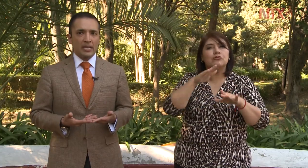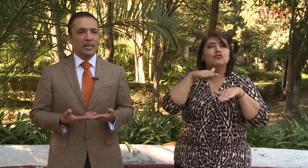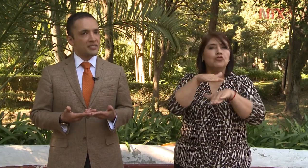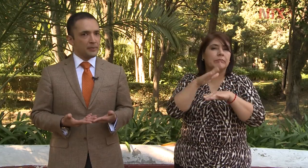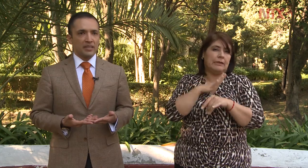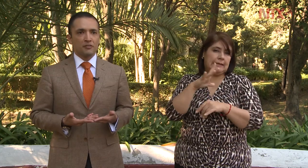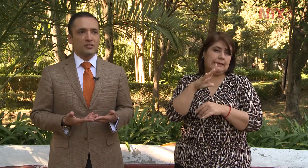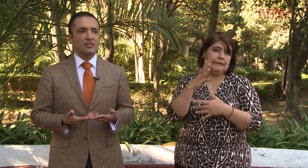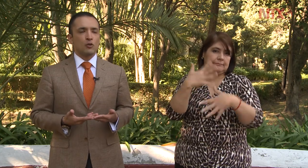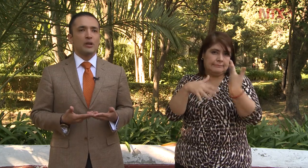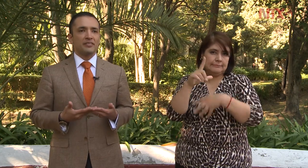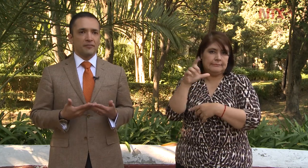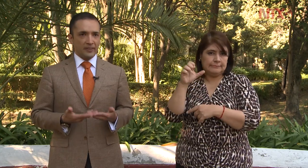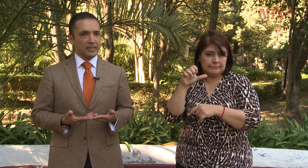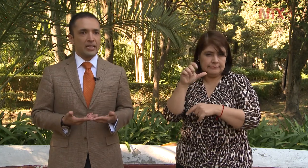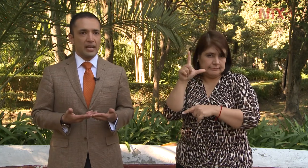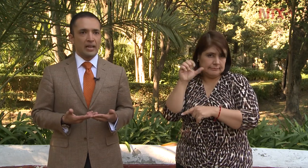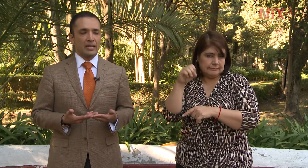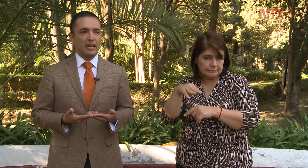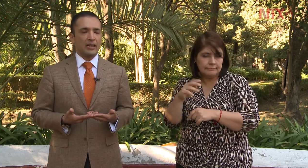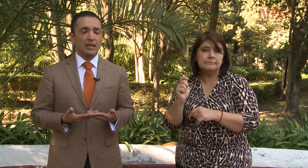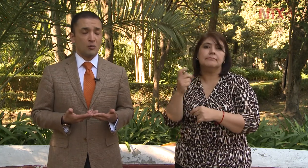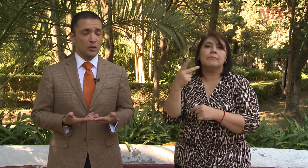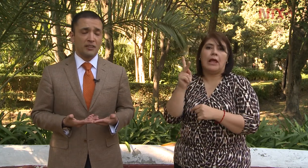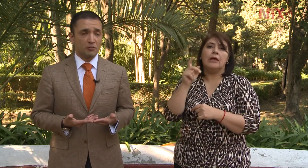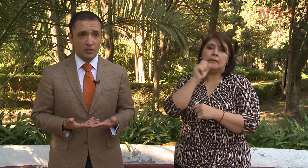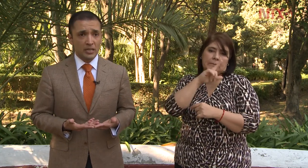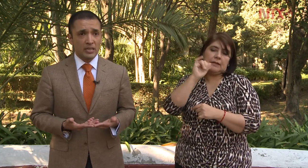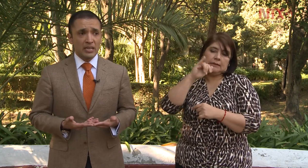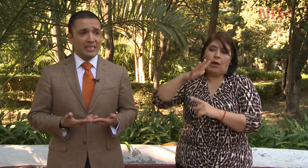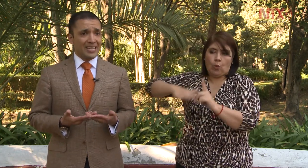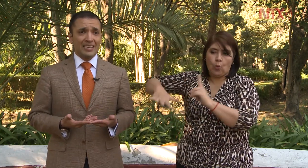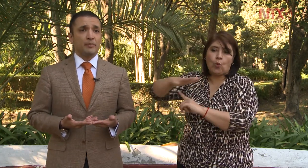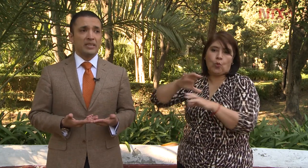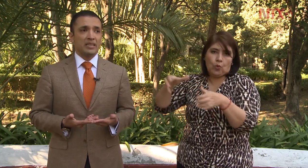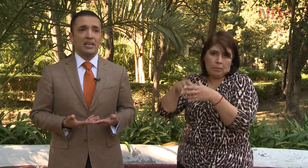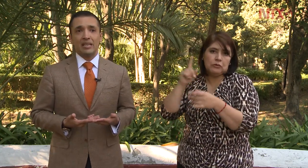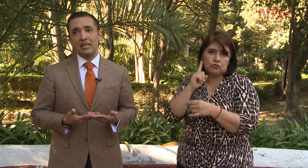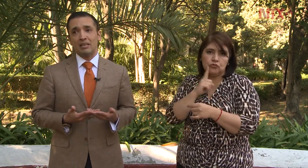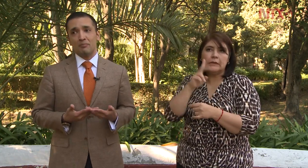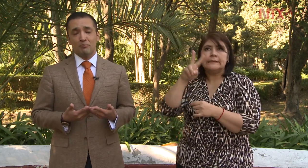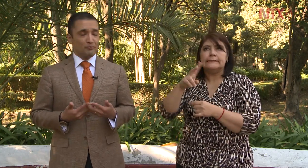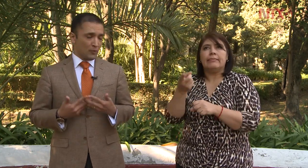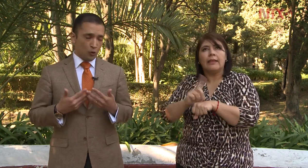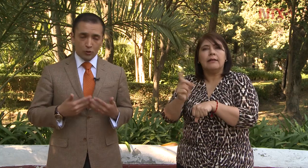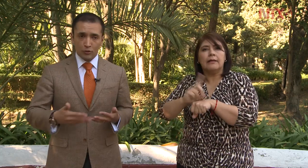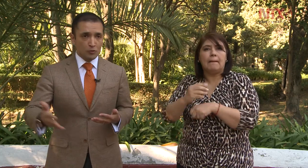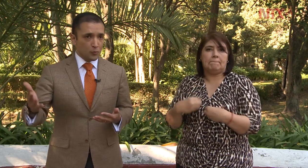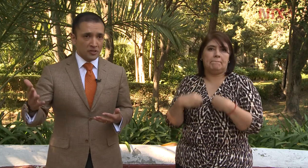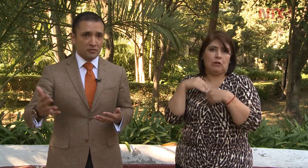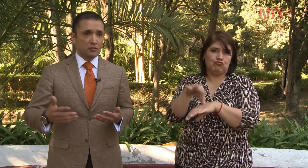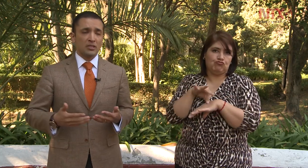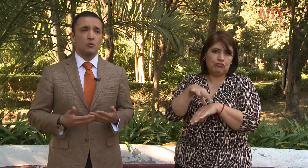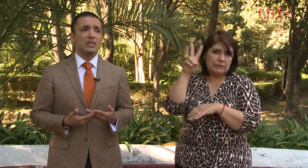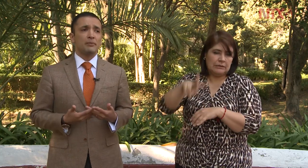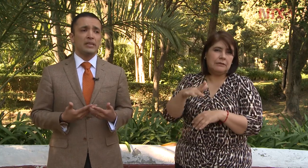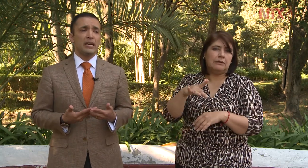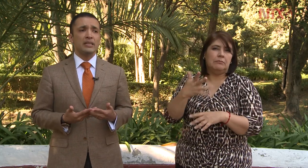la discriminación sí es algo que se enfrenta la comunidad sorda, diariamente y otros grupos en situación de vulnerabilidad.